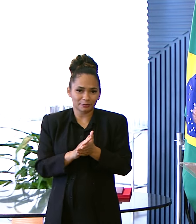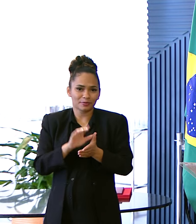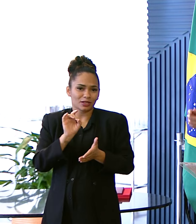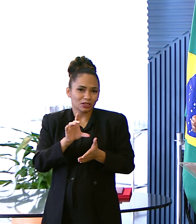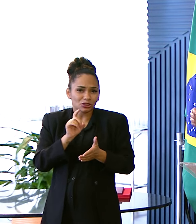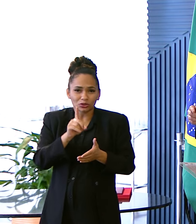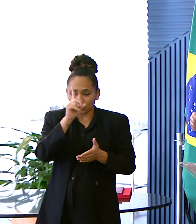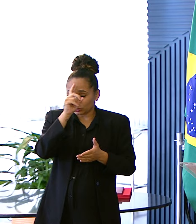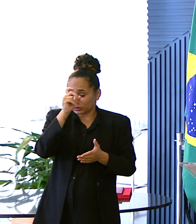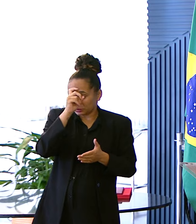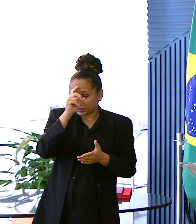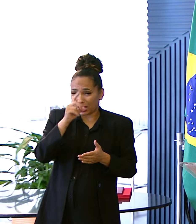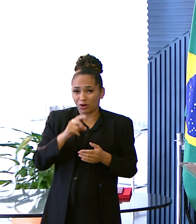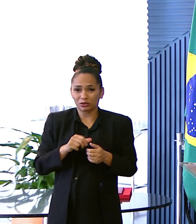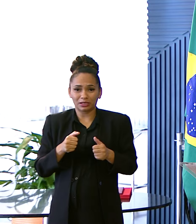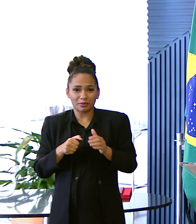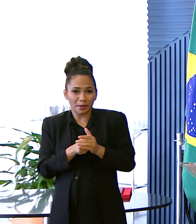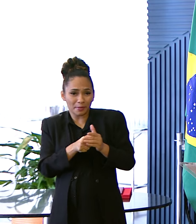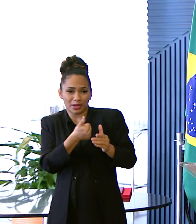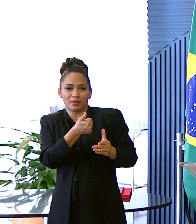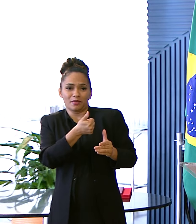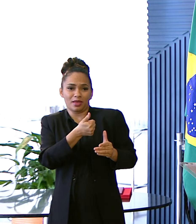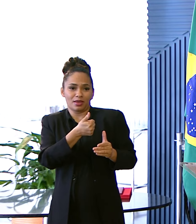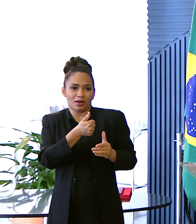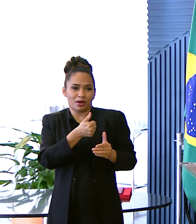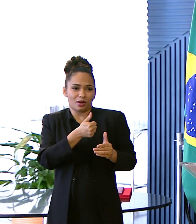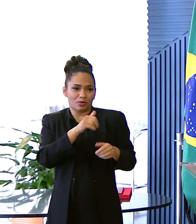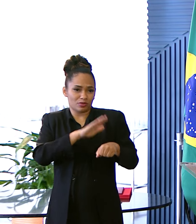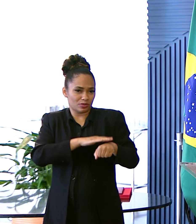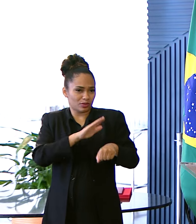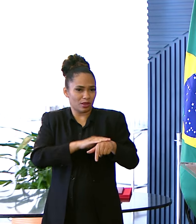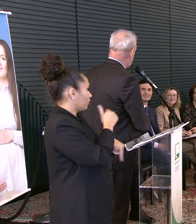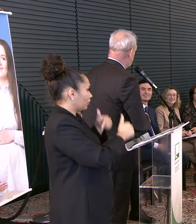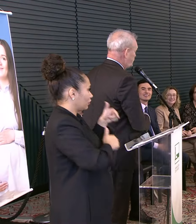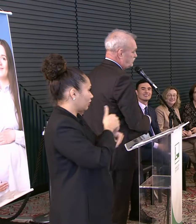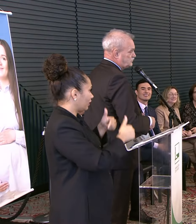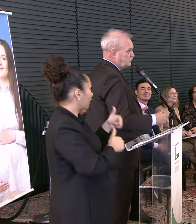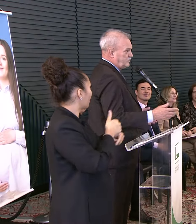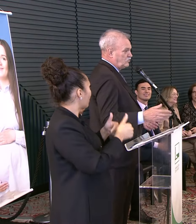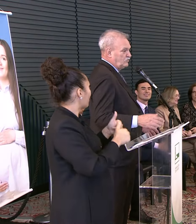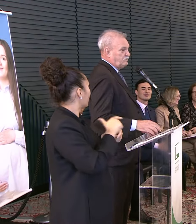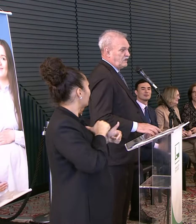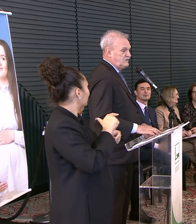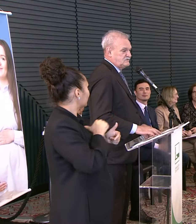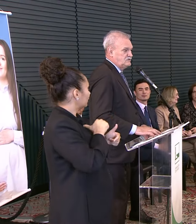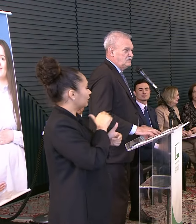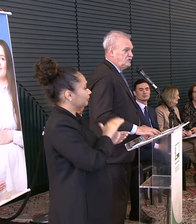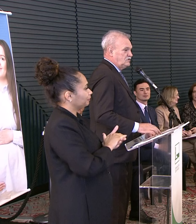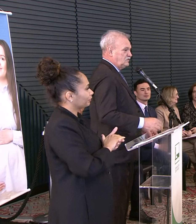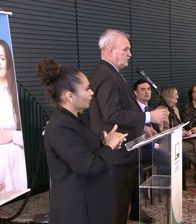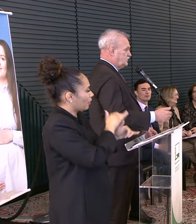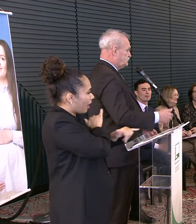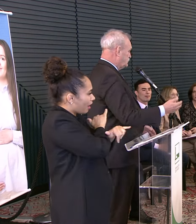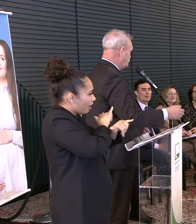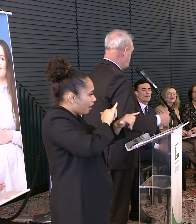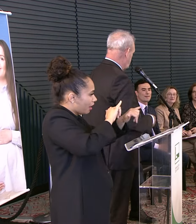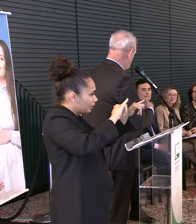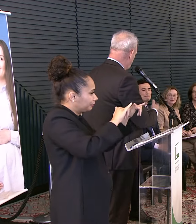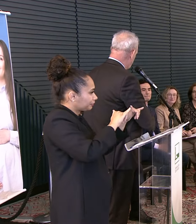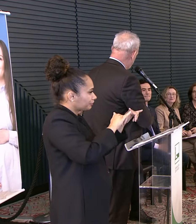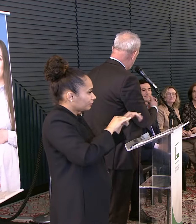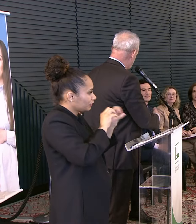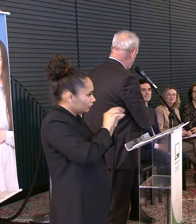Legislatura aqui Quando a gente Experimentou a expansão Do ensino Superior no país A gente